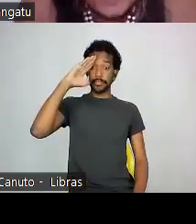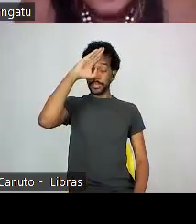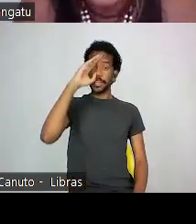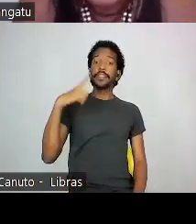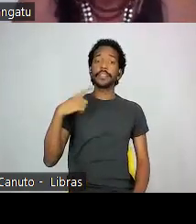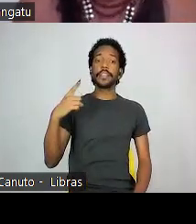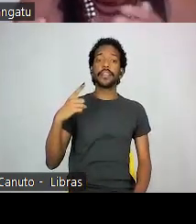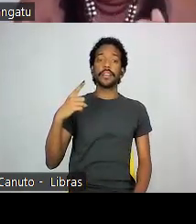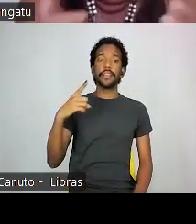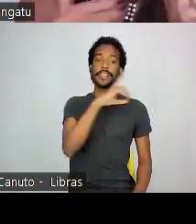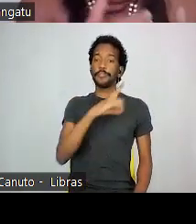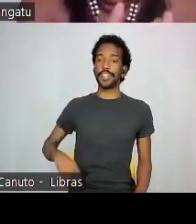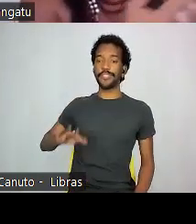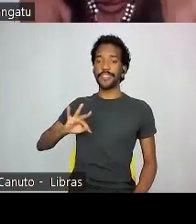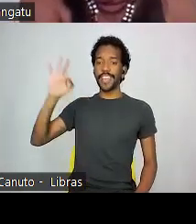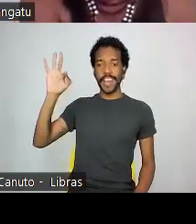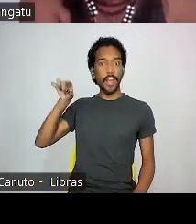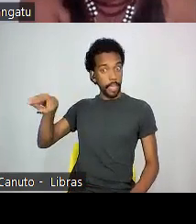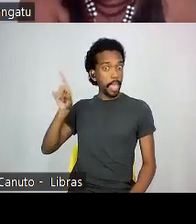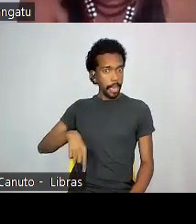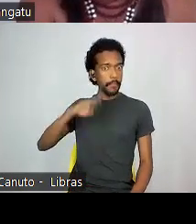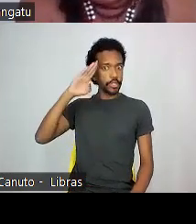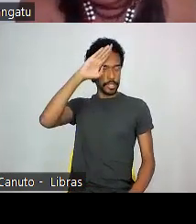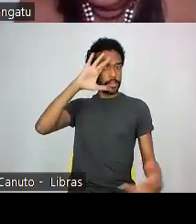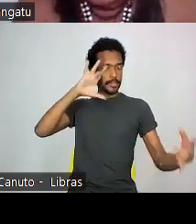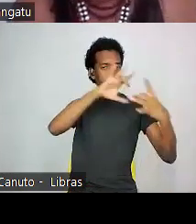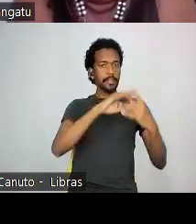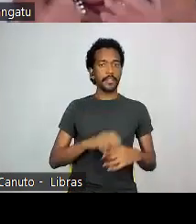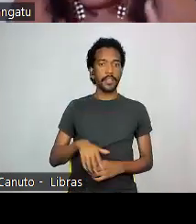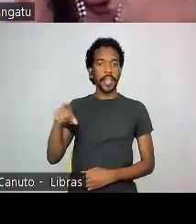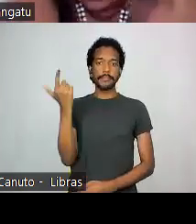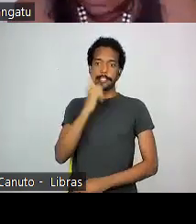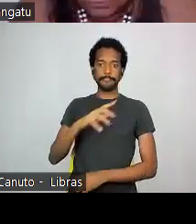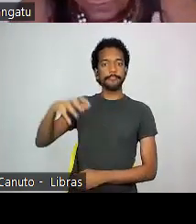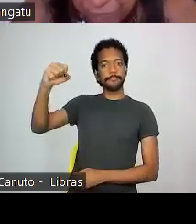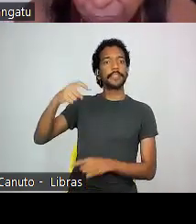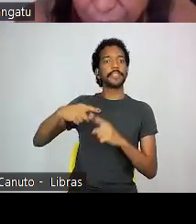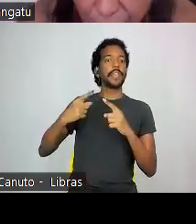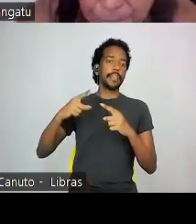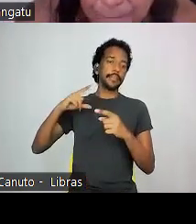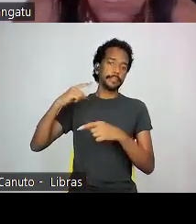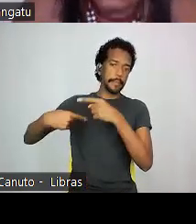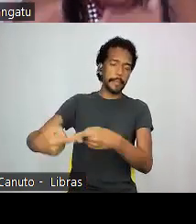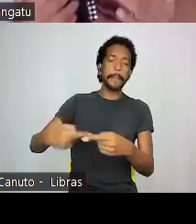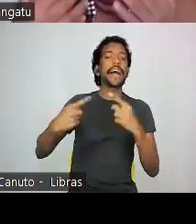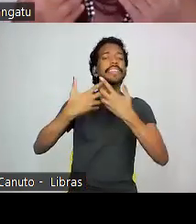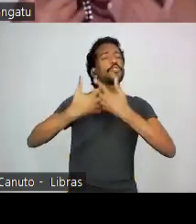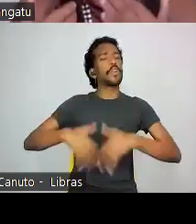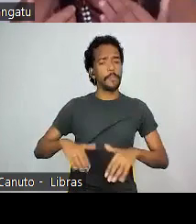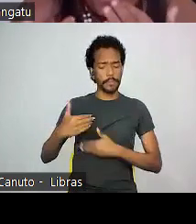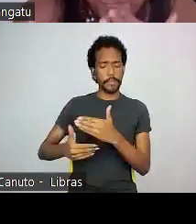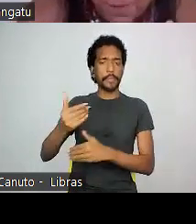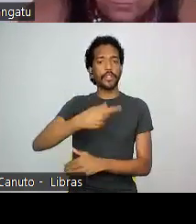bolsonarista. Nós temos indígena que foi ganho por uma lógica não a nossa. Então, mas em natura, no natural, nosso universo